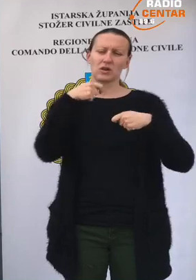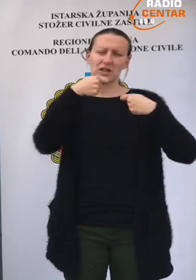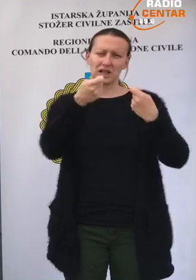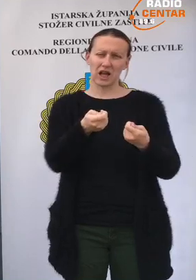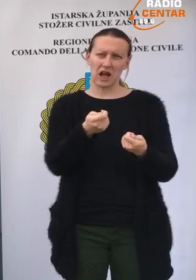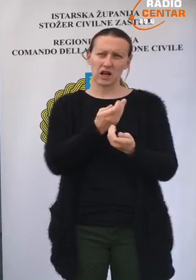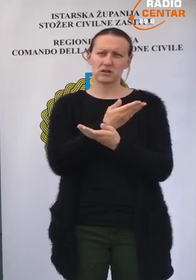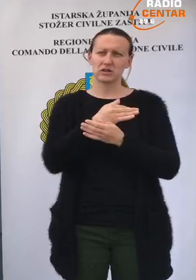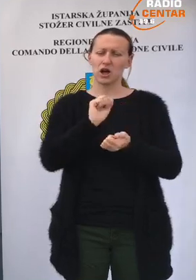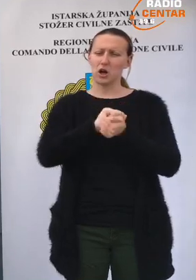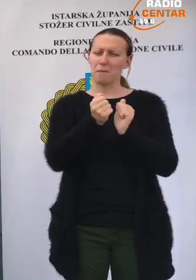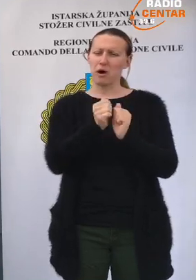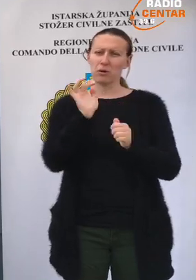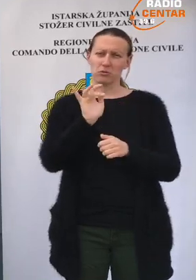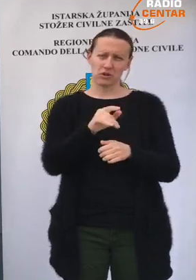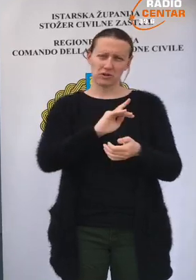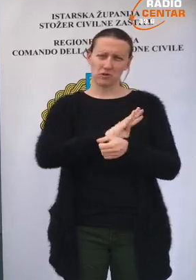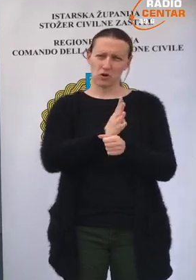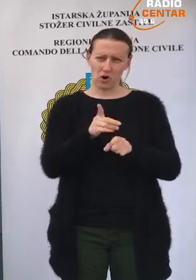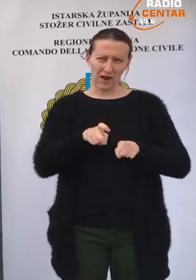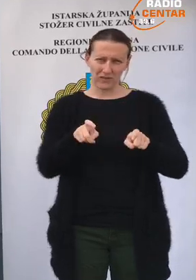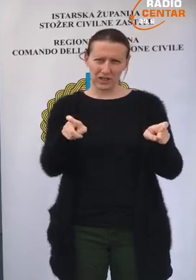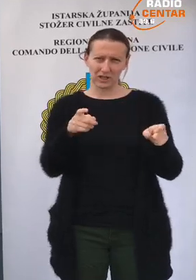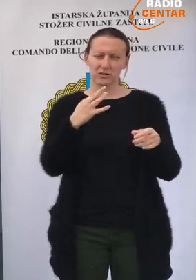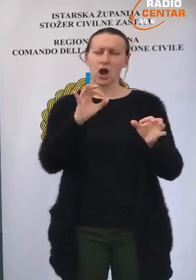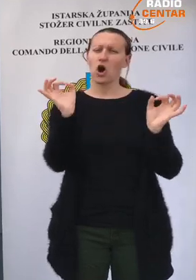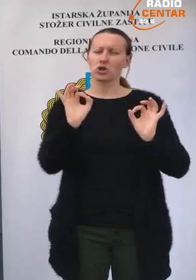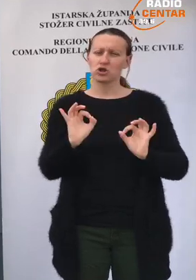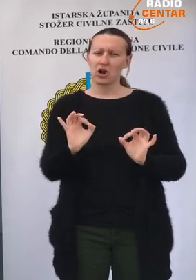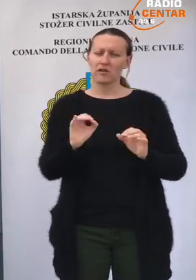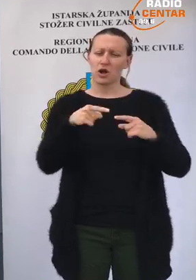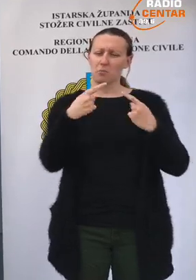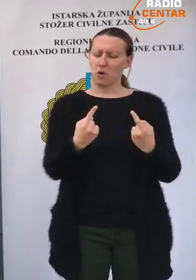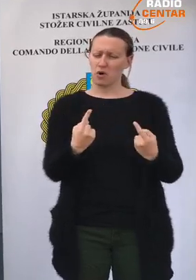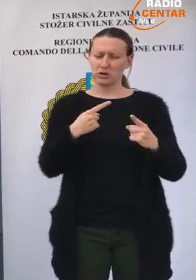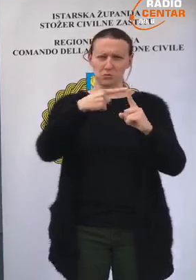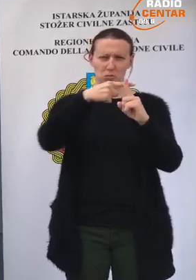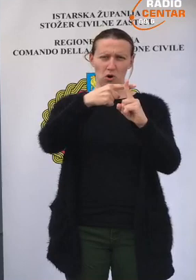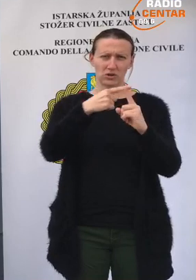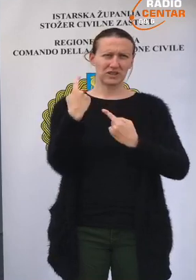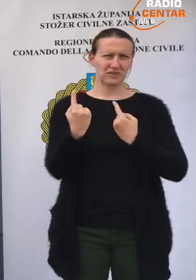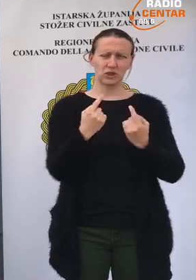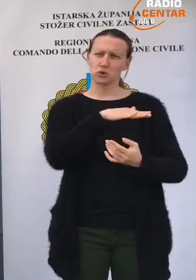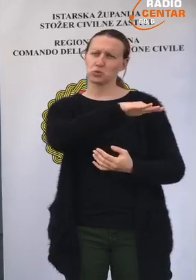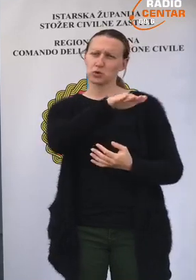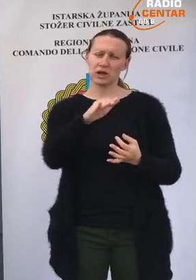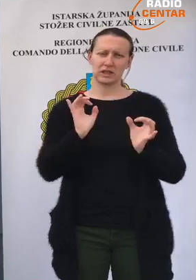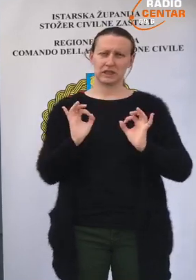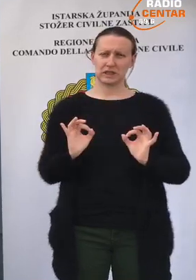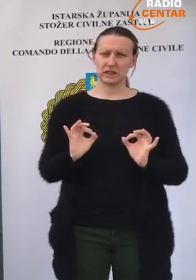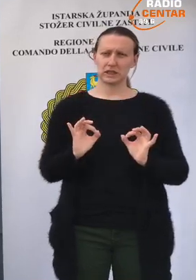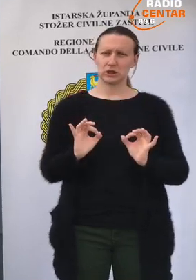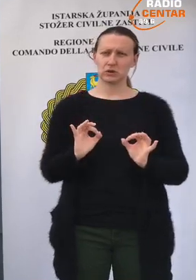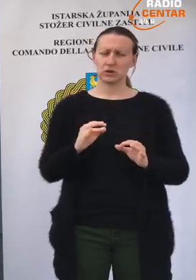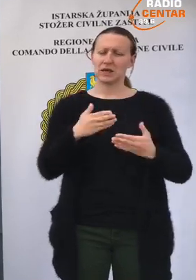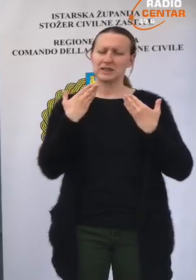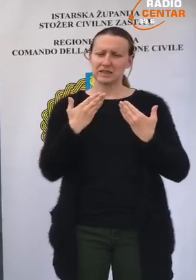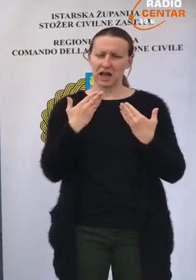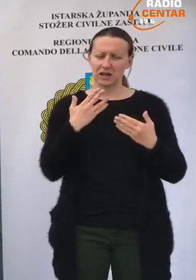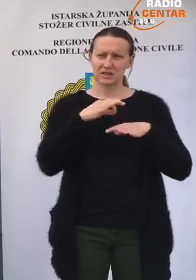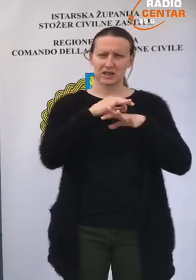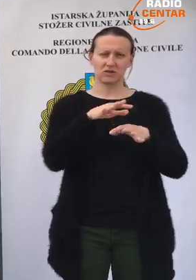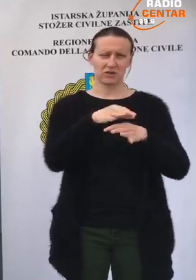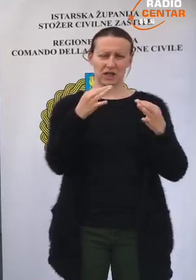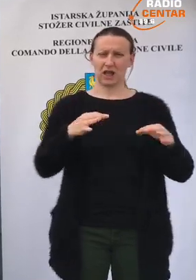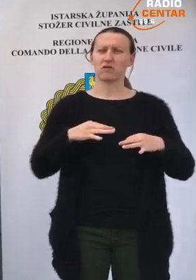borbu protiv koronavirusa, odnosno za održavanje postojećeg pozitivnog stanja. Posebna zahvala